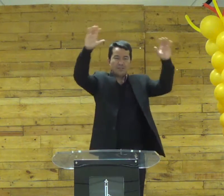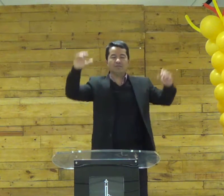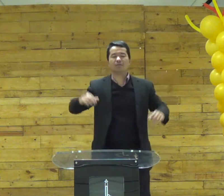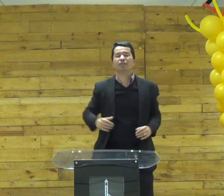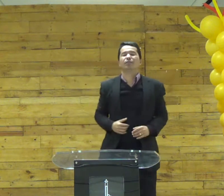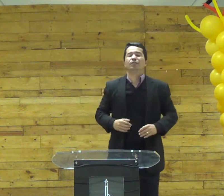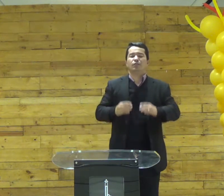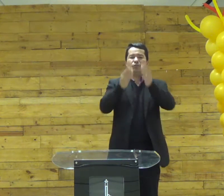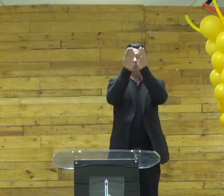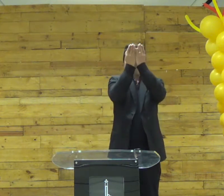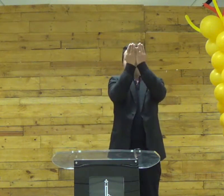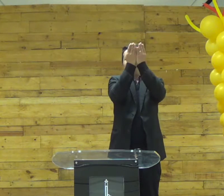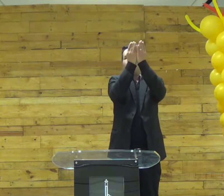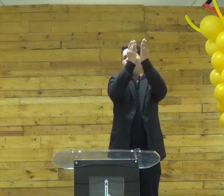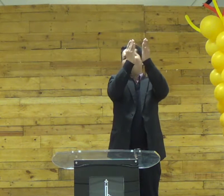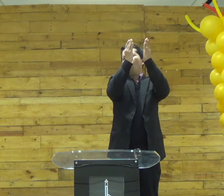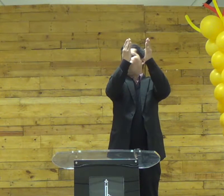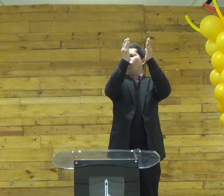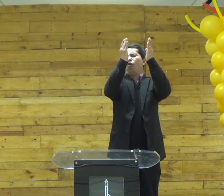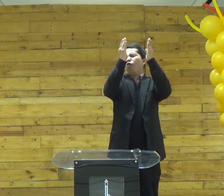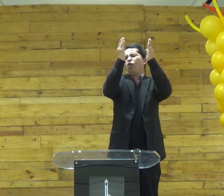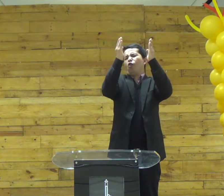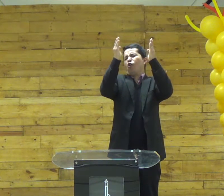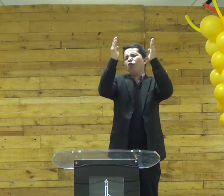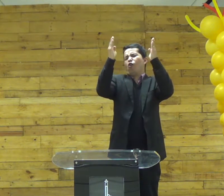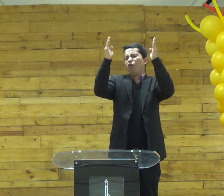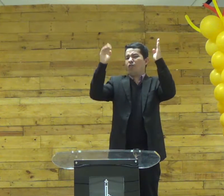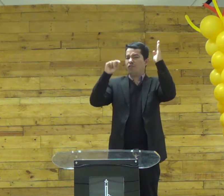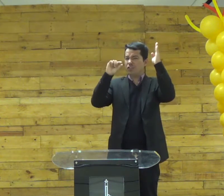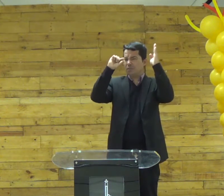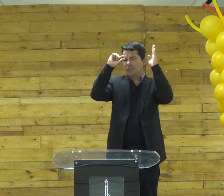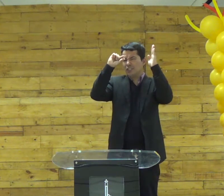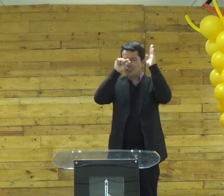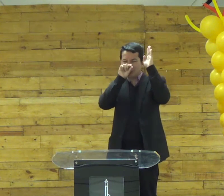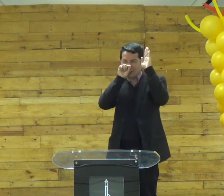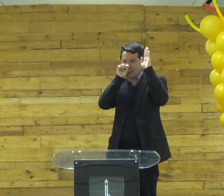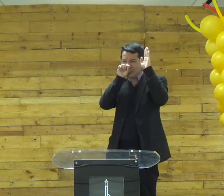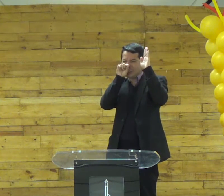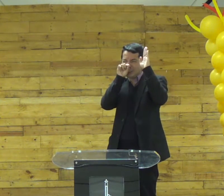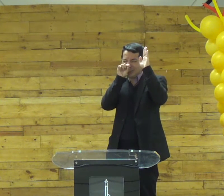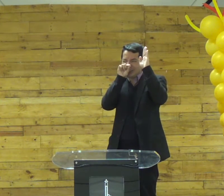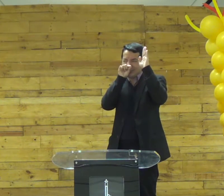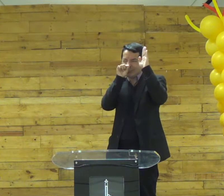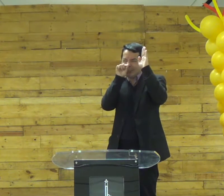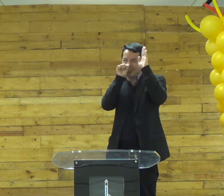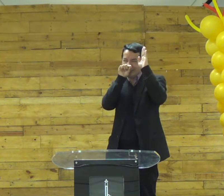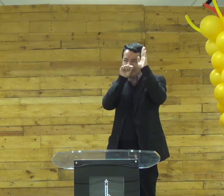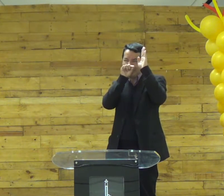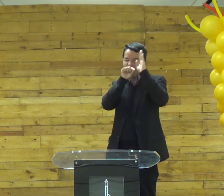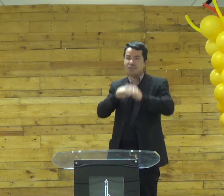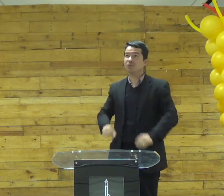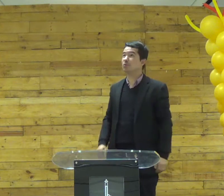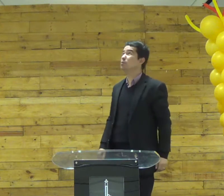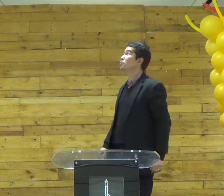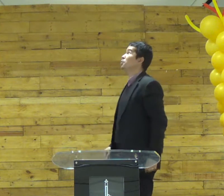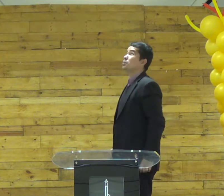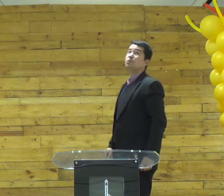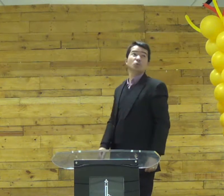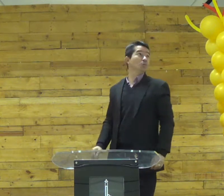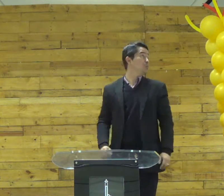chega no céu uma porta assim aquela porta gigante se abre e você tem uma coisinha de nada ali caminhando aquela porta gigante você